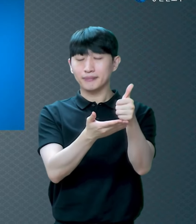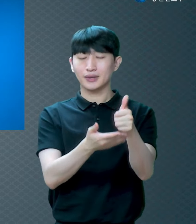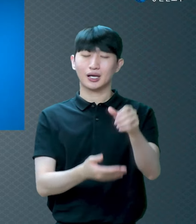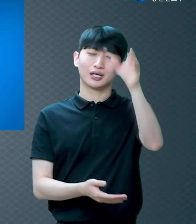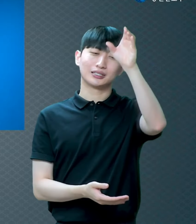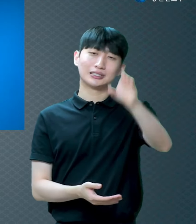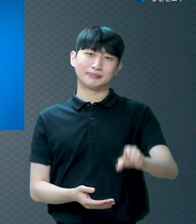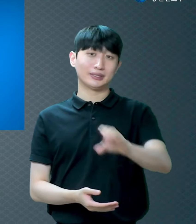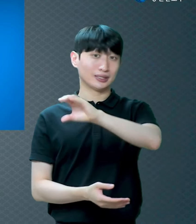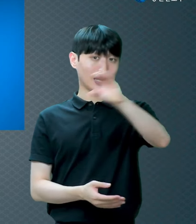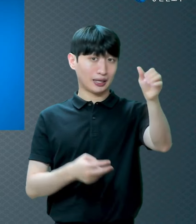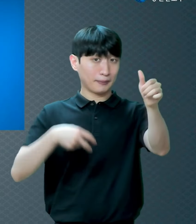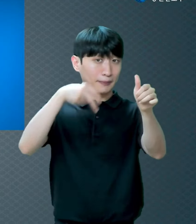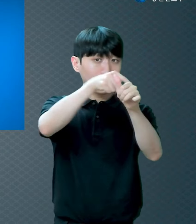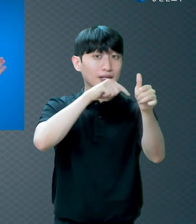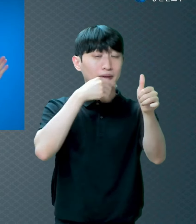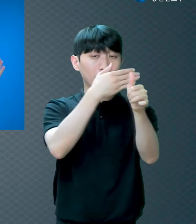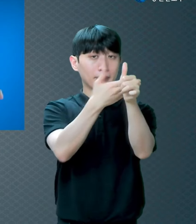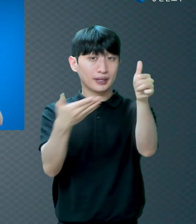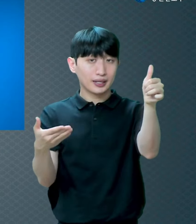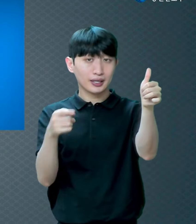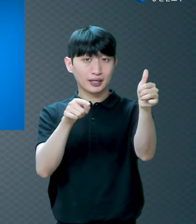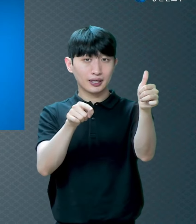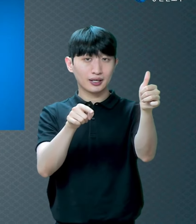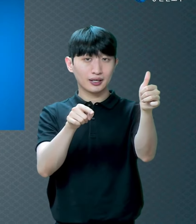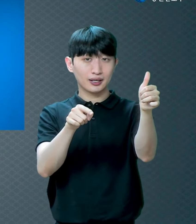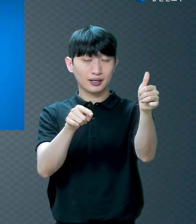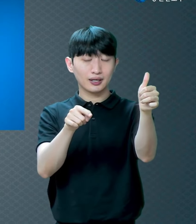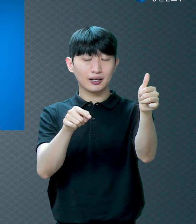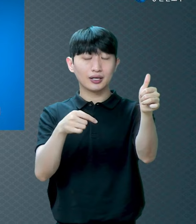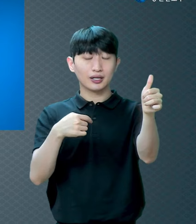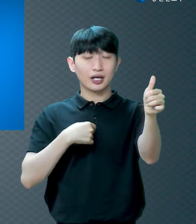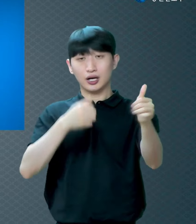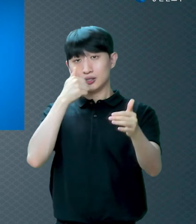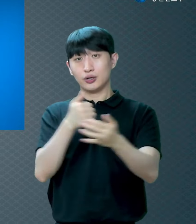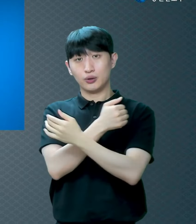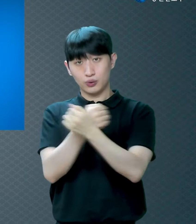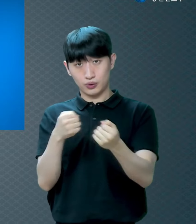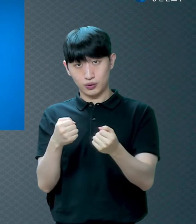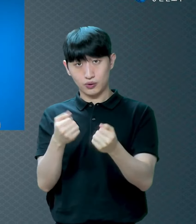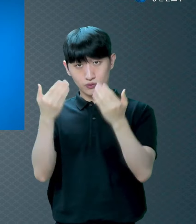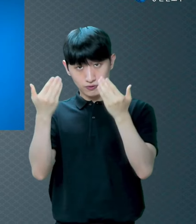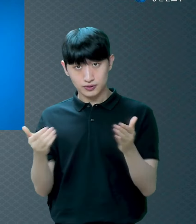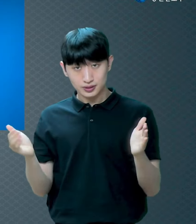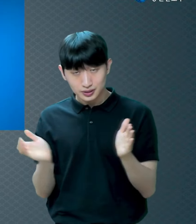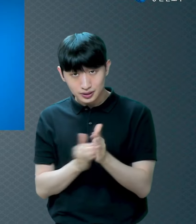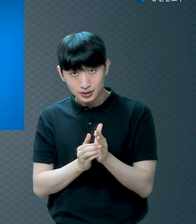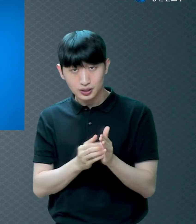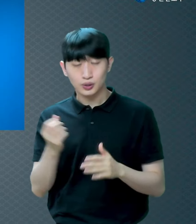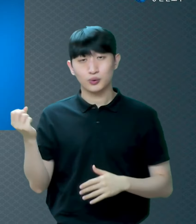주셨다는 것은 그냥 죄만 용서해 주신 게 아니에요 자녀 삼으신 거예요